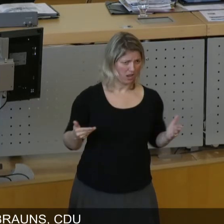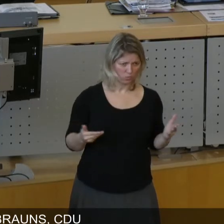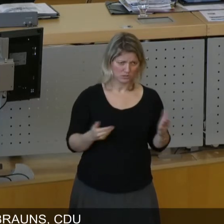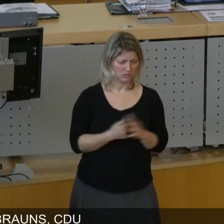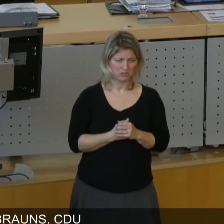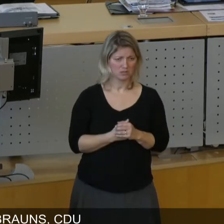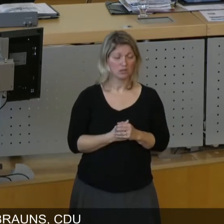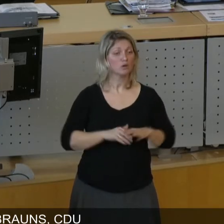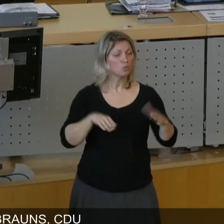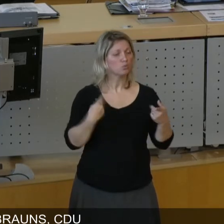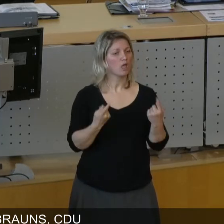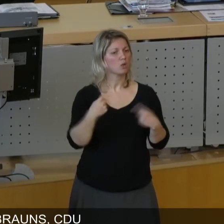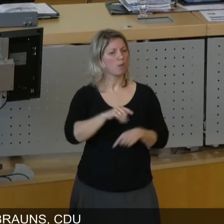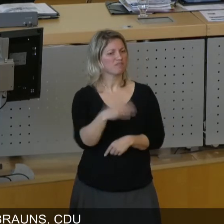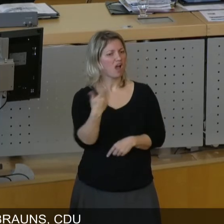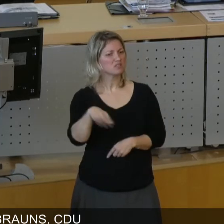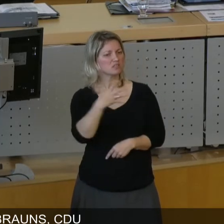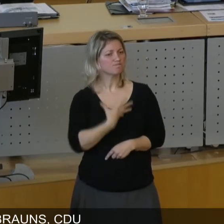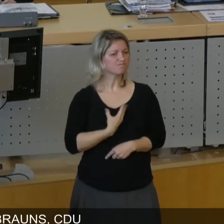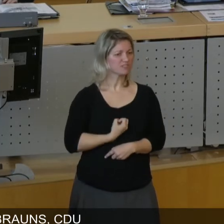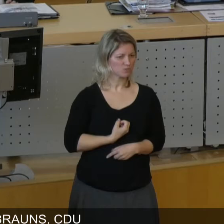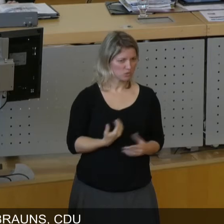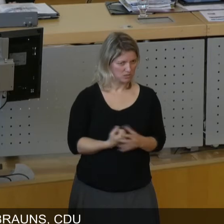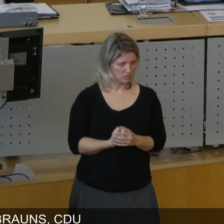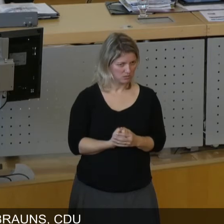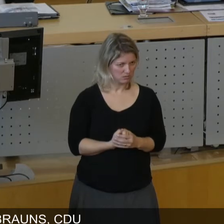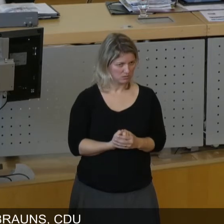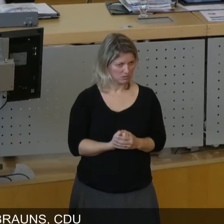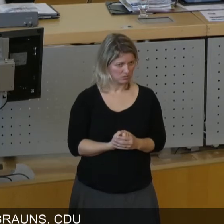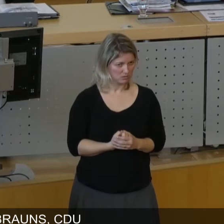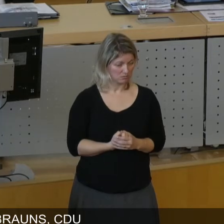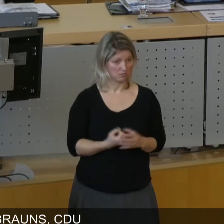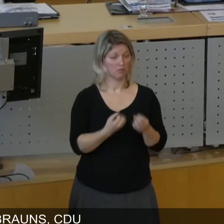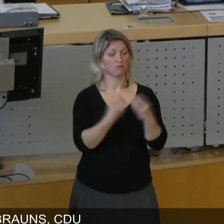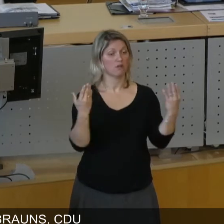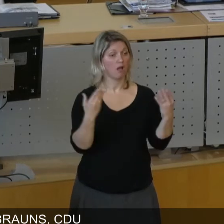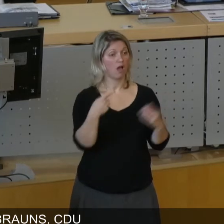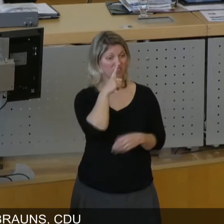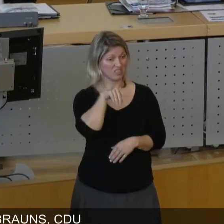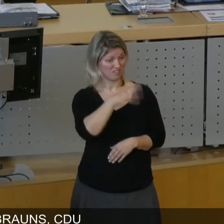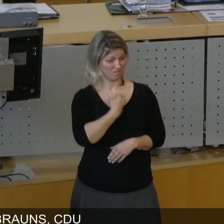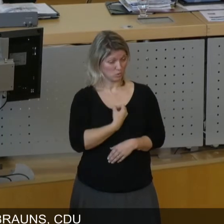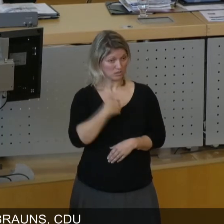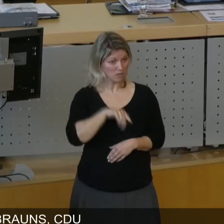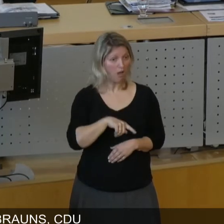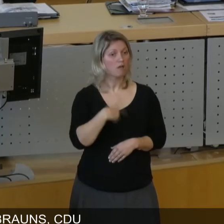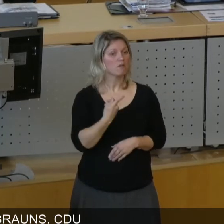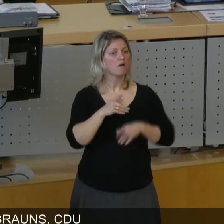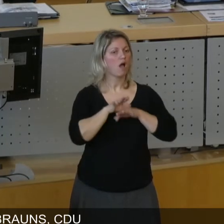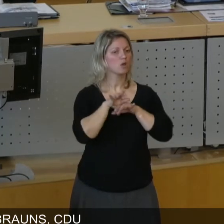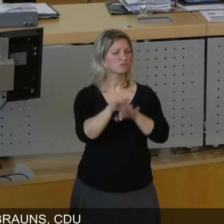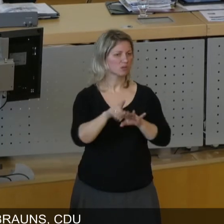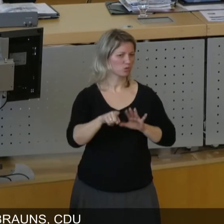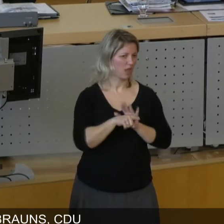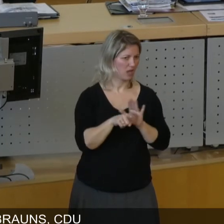dann erzeugen, ist Frust. Und dass das einfach negativ dann eine negative Auswirkung hat auf das,